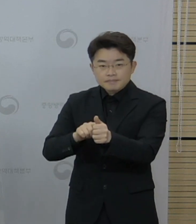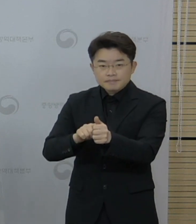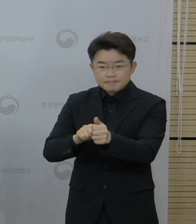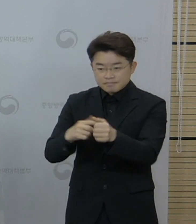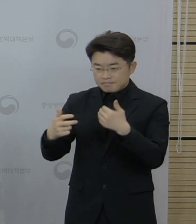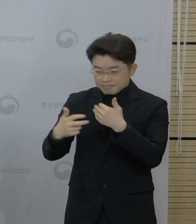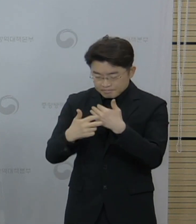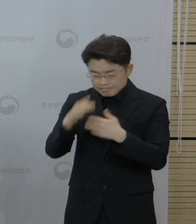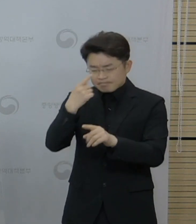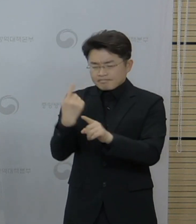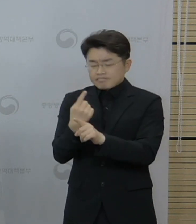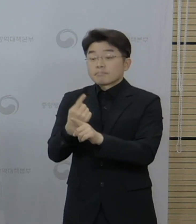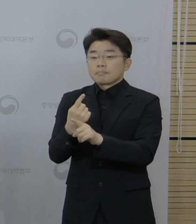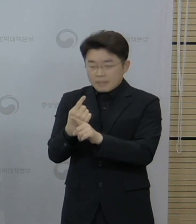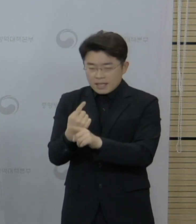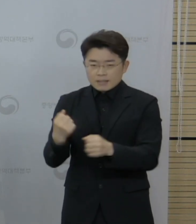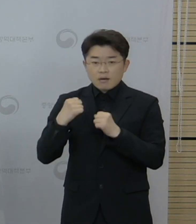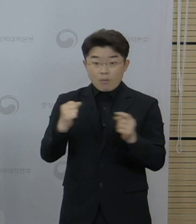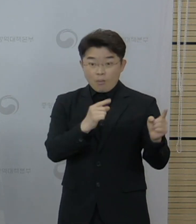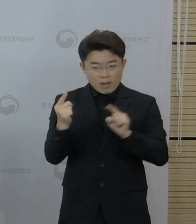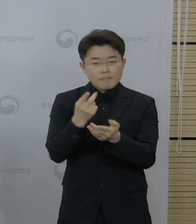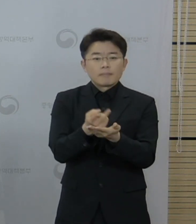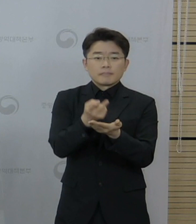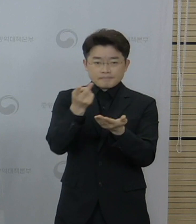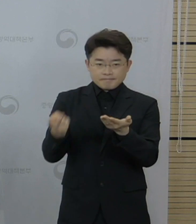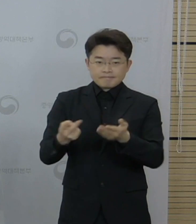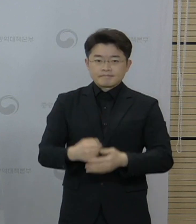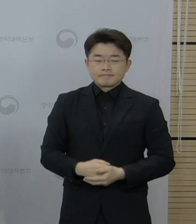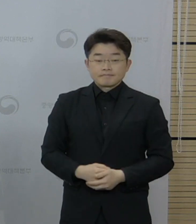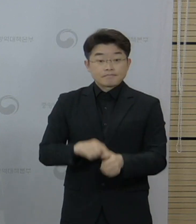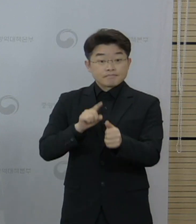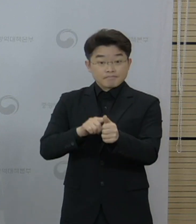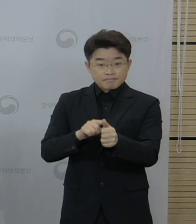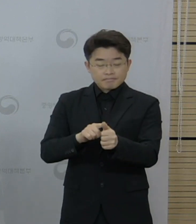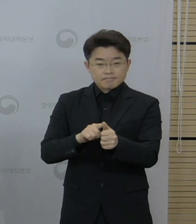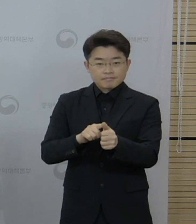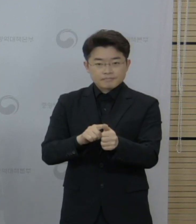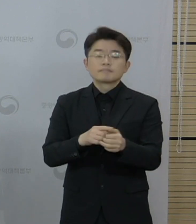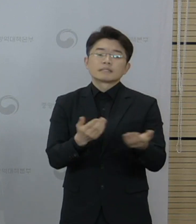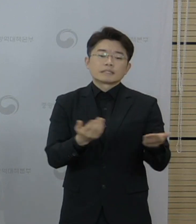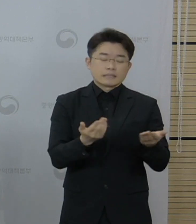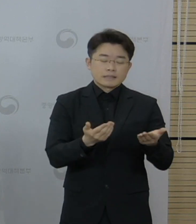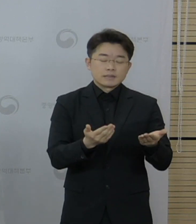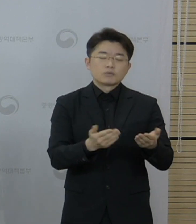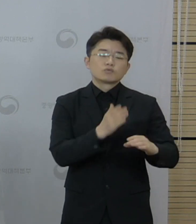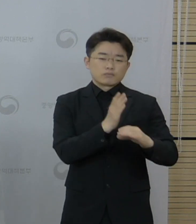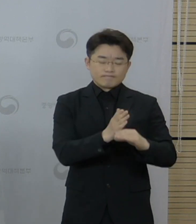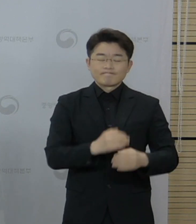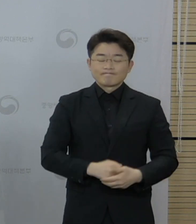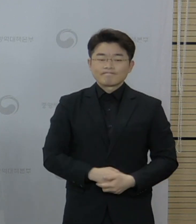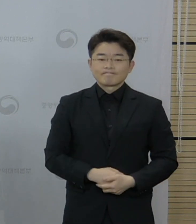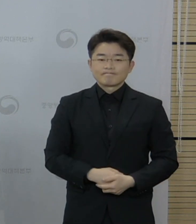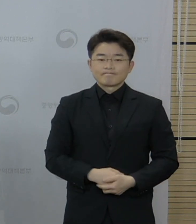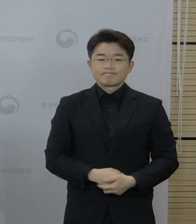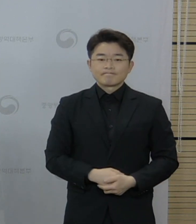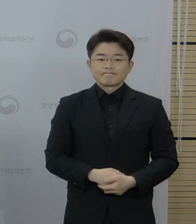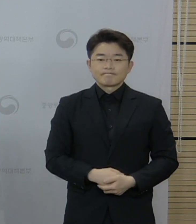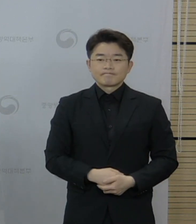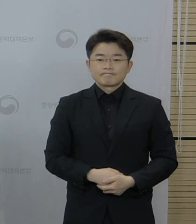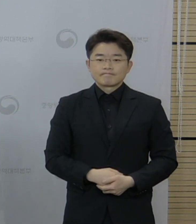완전히 회복되어 퇴원하였고 업무에 복귀한 것으로 알고 있습니다.